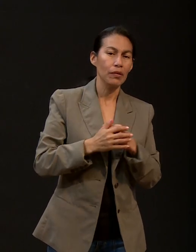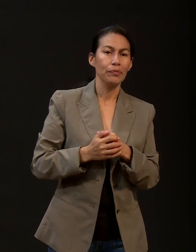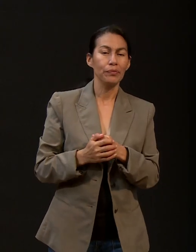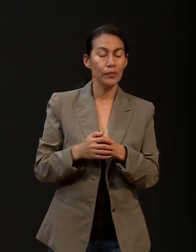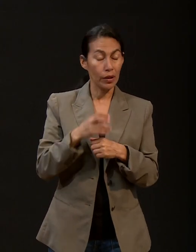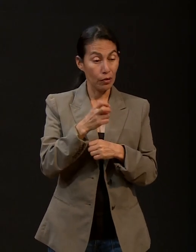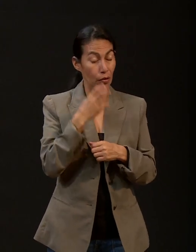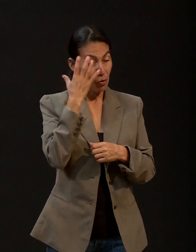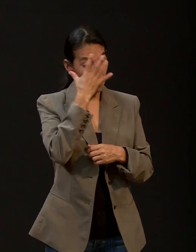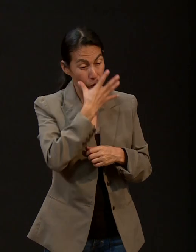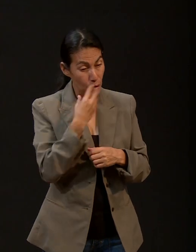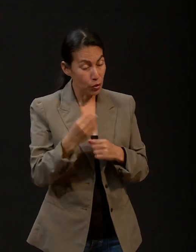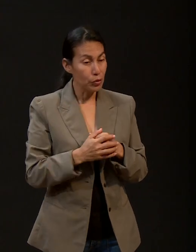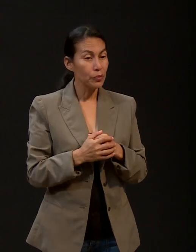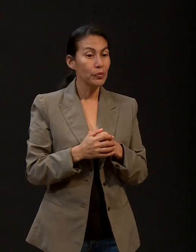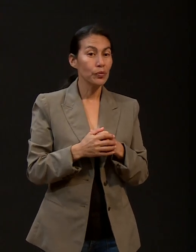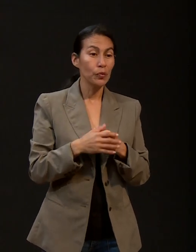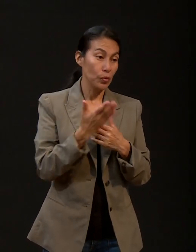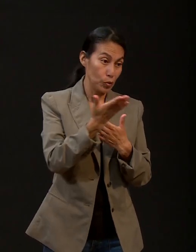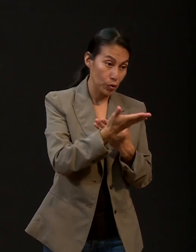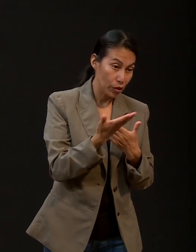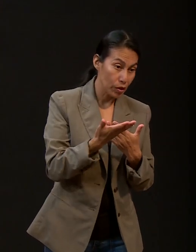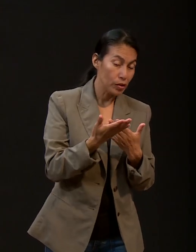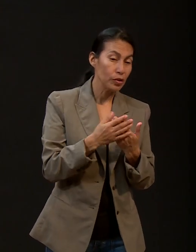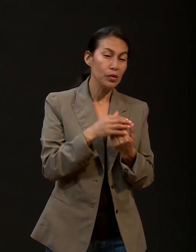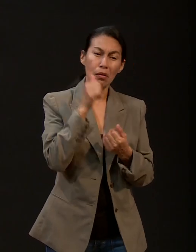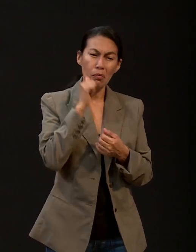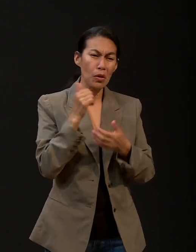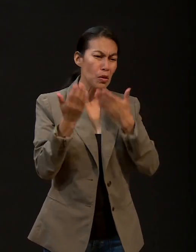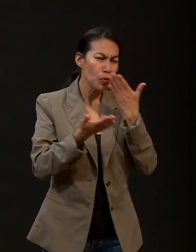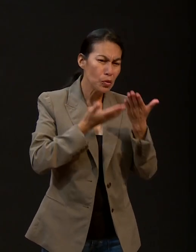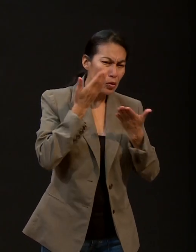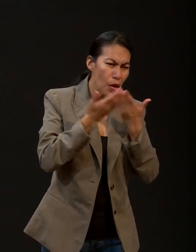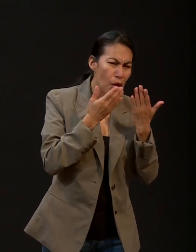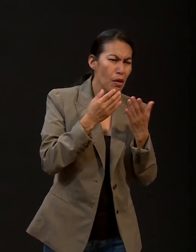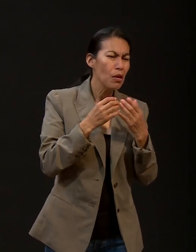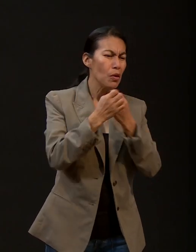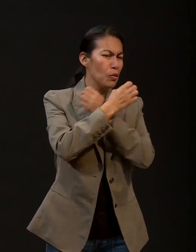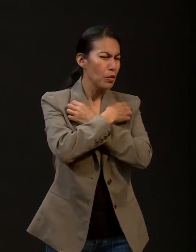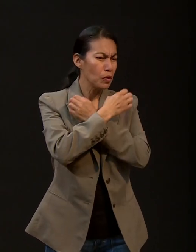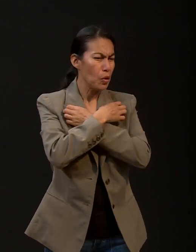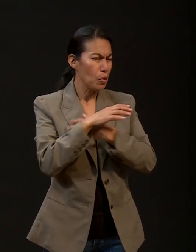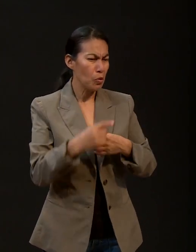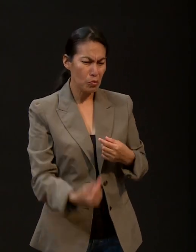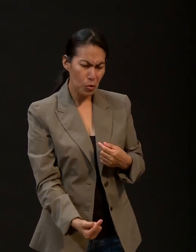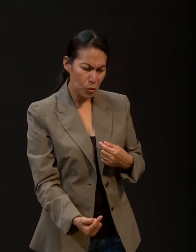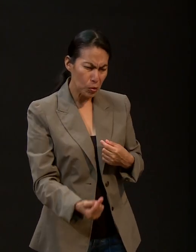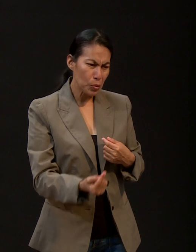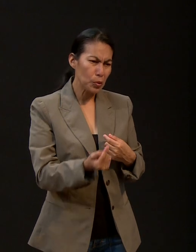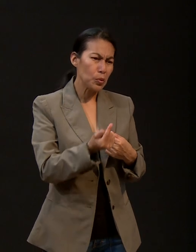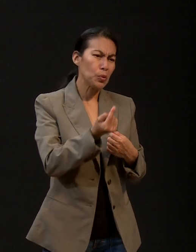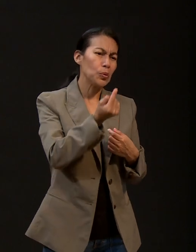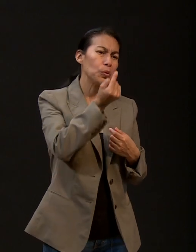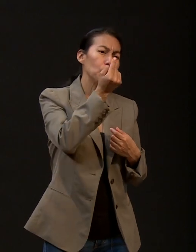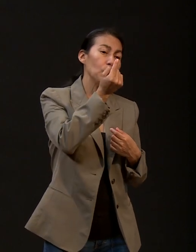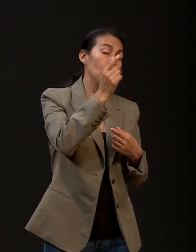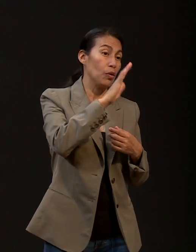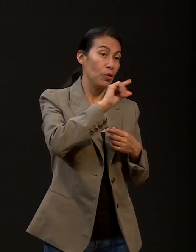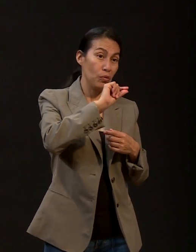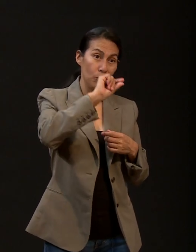continúas en la universidad, en los diferentes grados, niveles de educación y hasta llegar a la universidad y posgrado